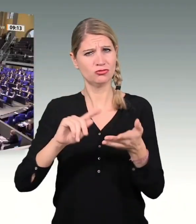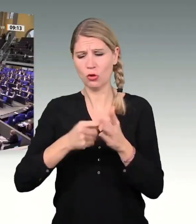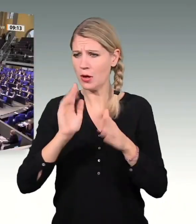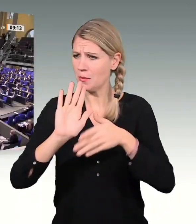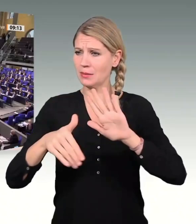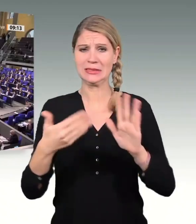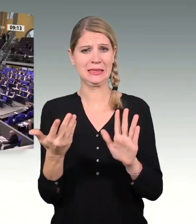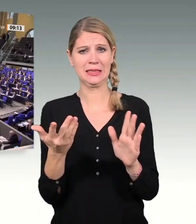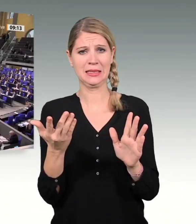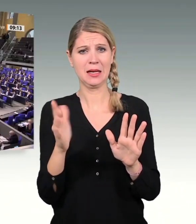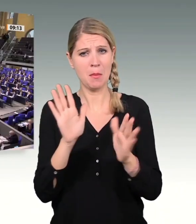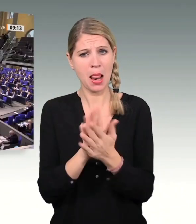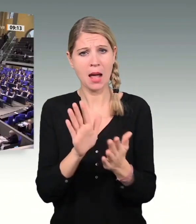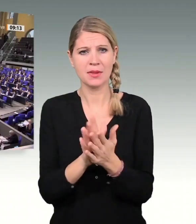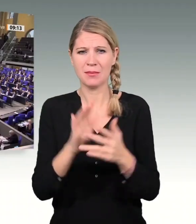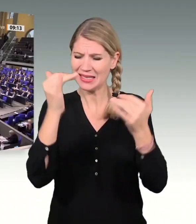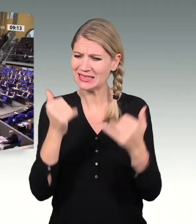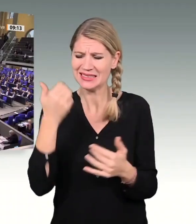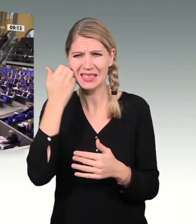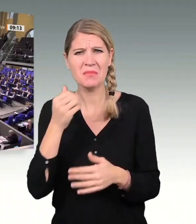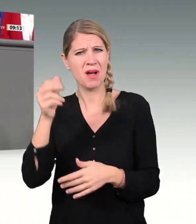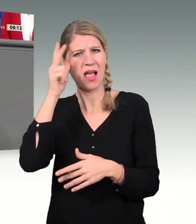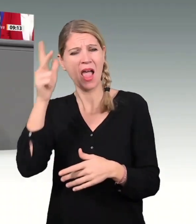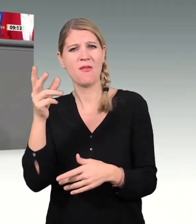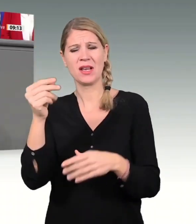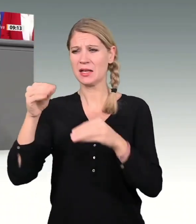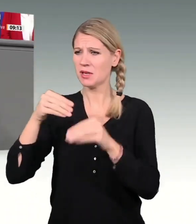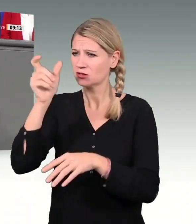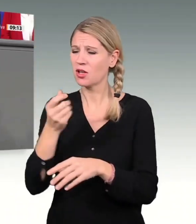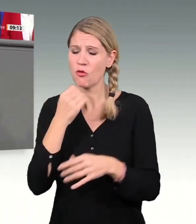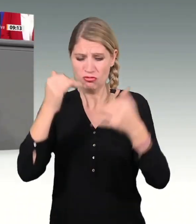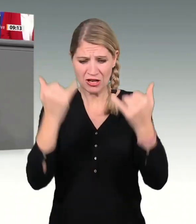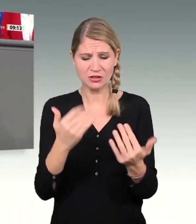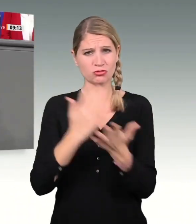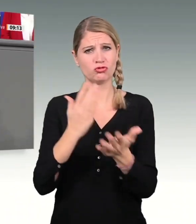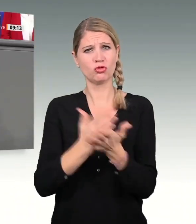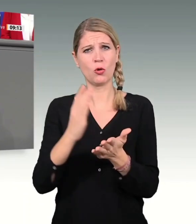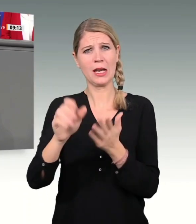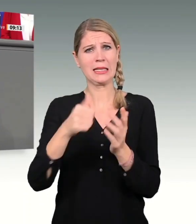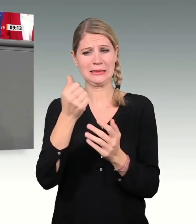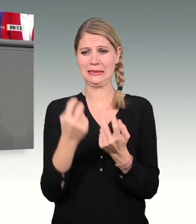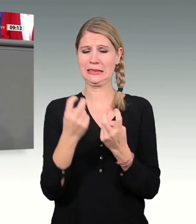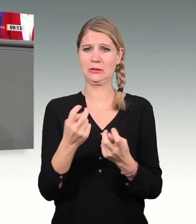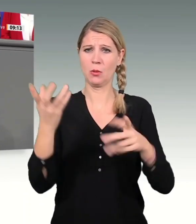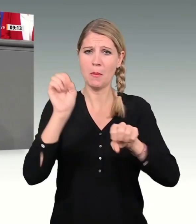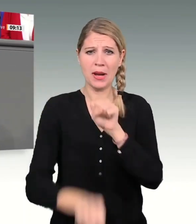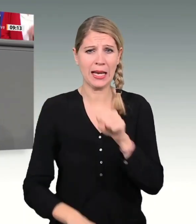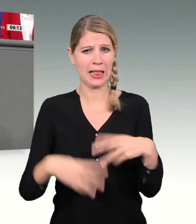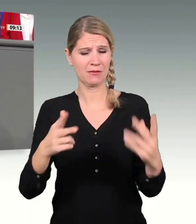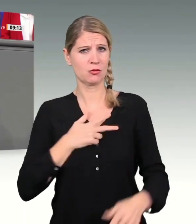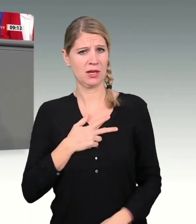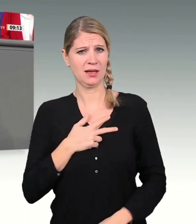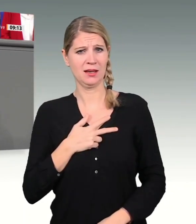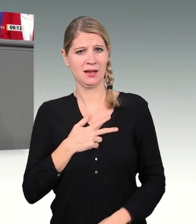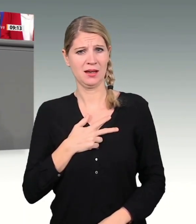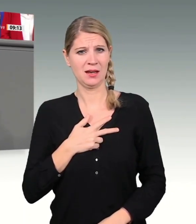Denn es ist doch offensichtlich, dass Sie die Schuldenbremse mit diesem waghaltigen Manöver aushöhlen. Zu den Coronakrediten, die Sie im Energie und